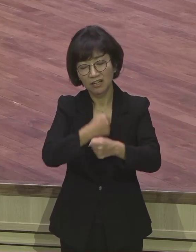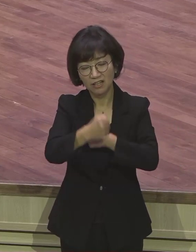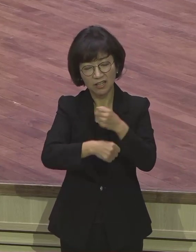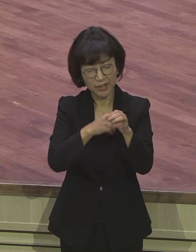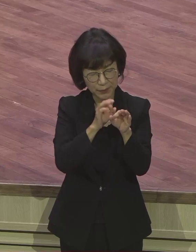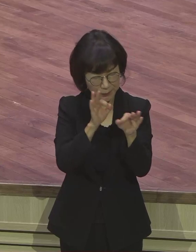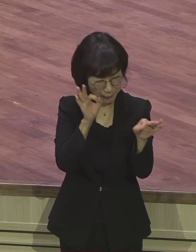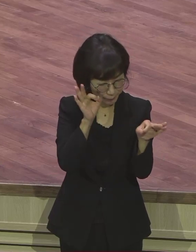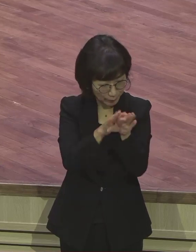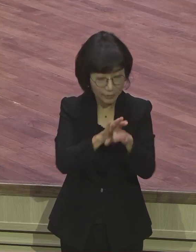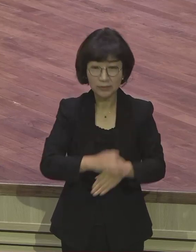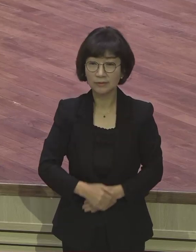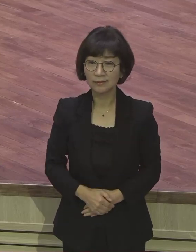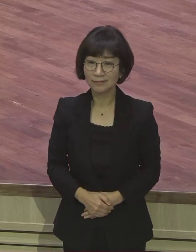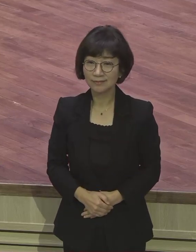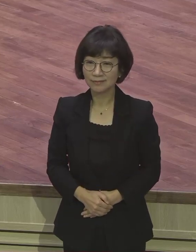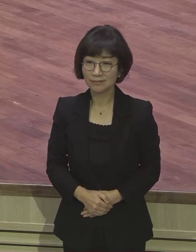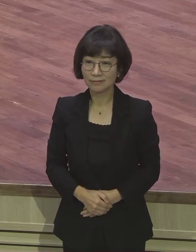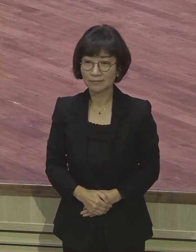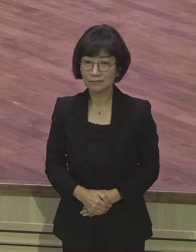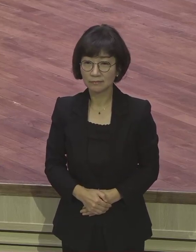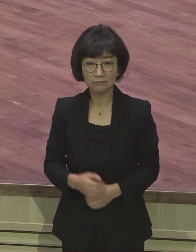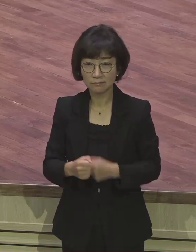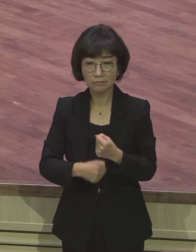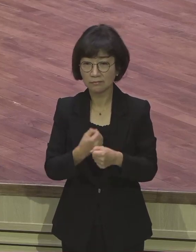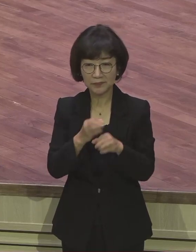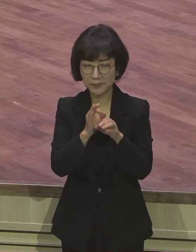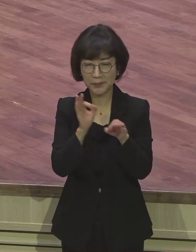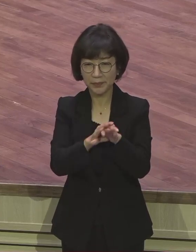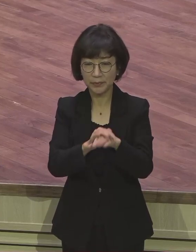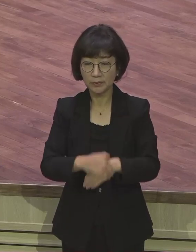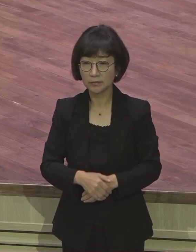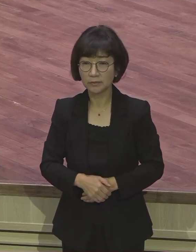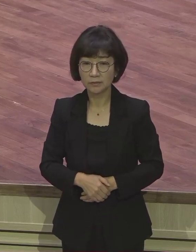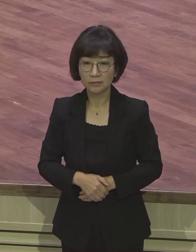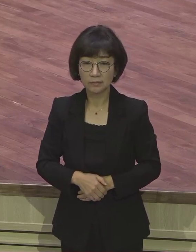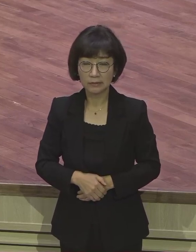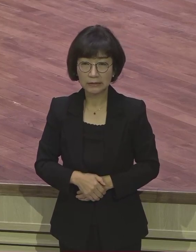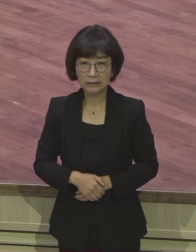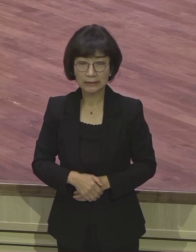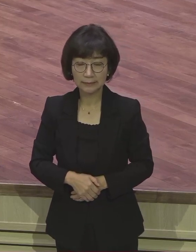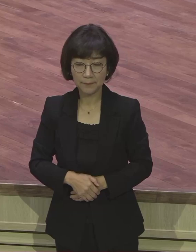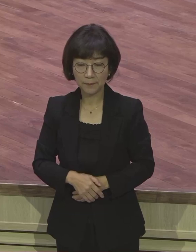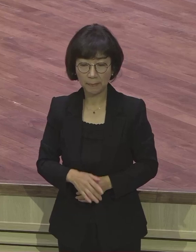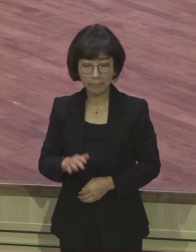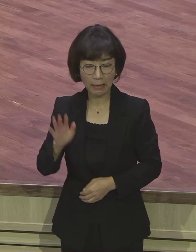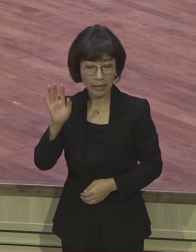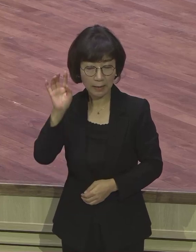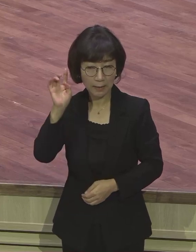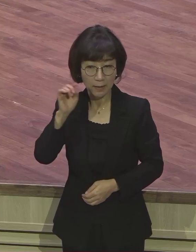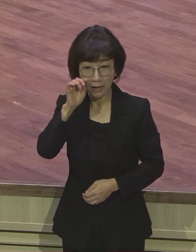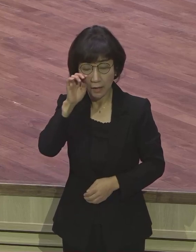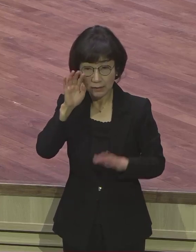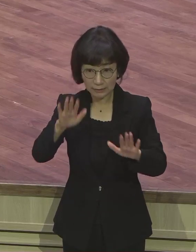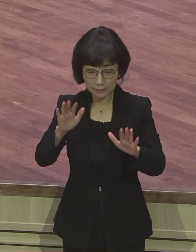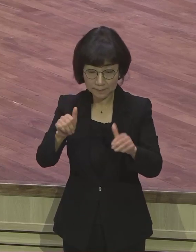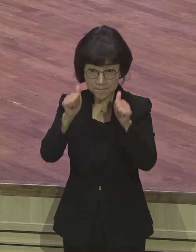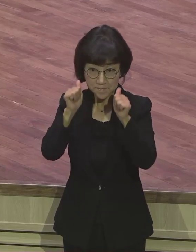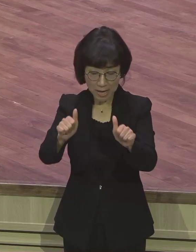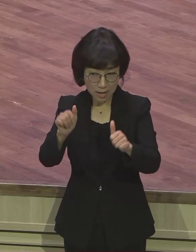봉쇄되어 있어요. 자유가 없어요. 언제 이 사형을 받았기 때문에 언제 사형